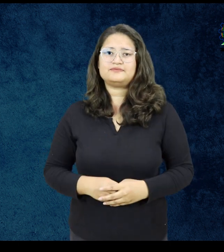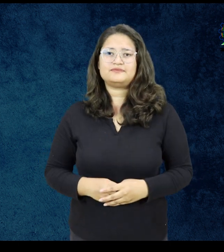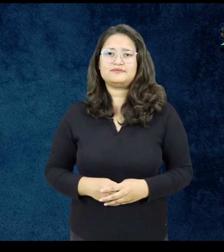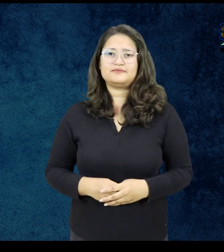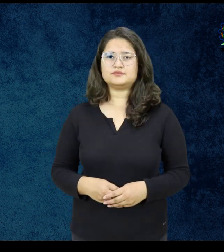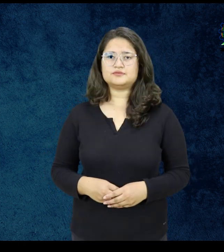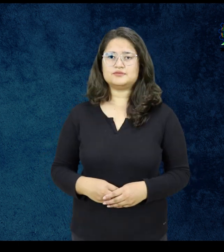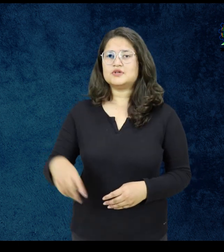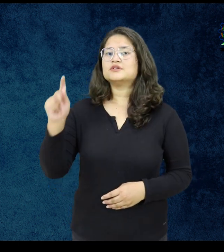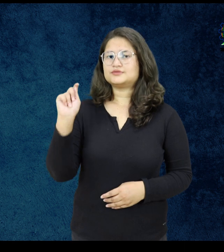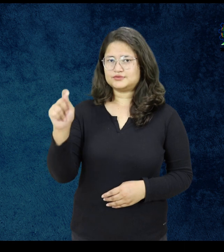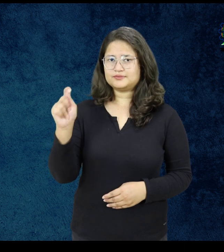होना काम